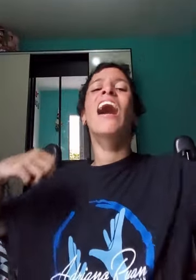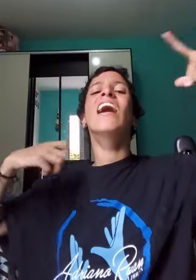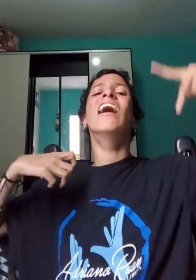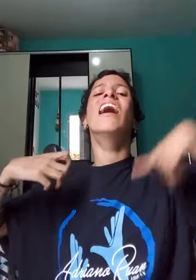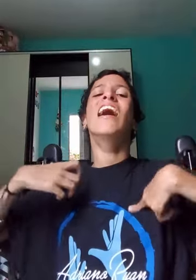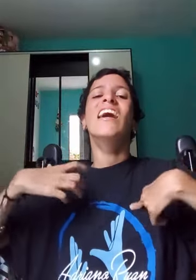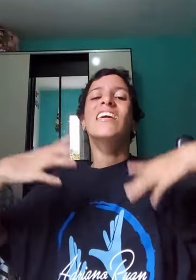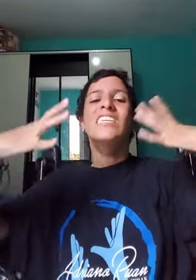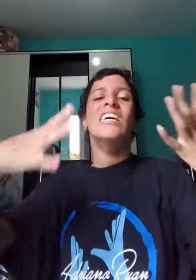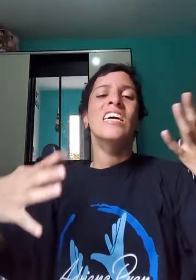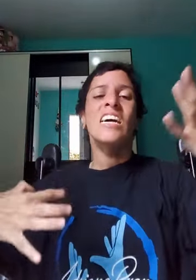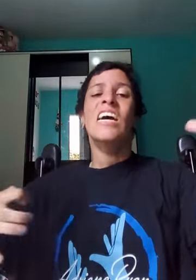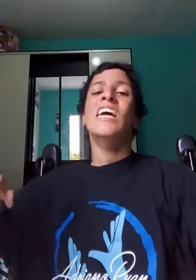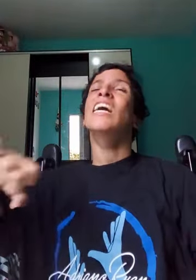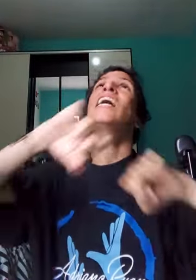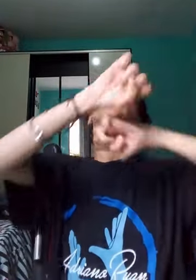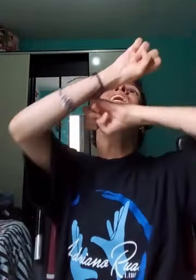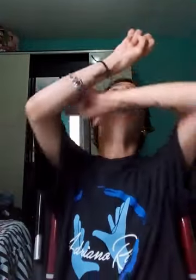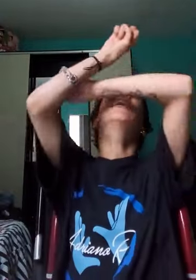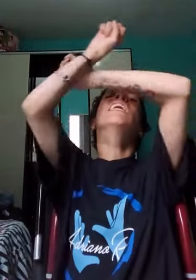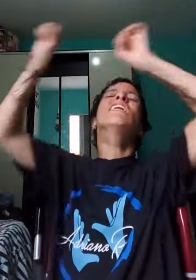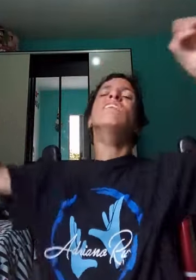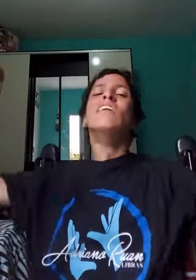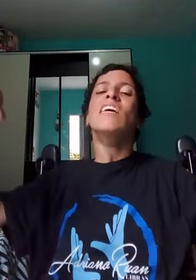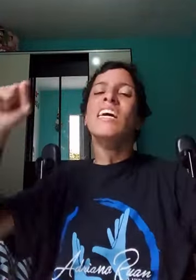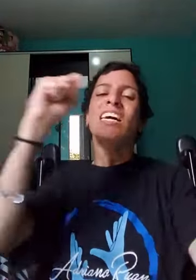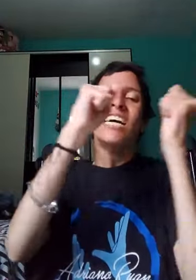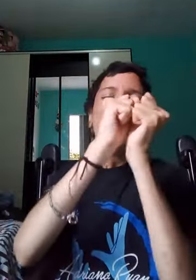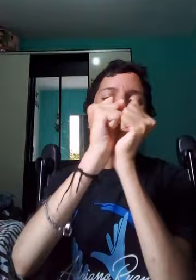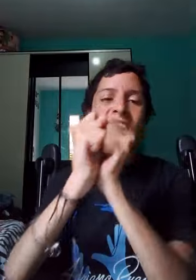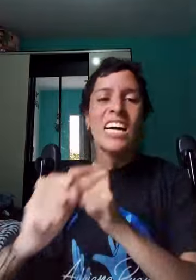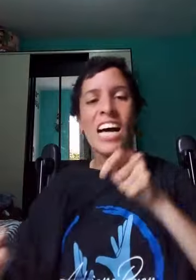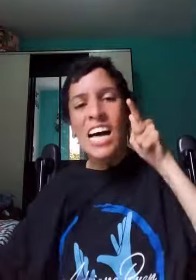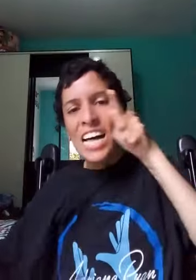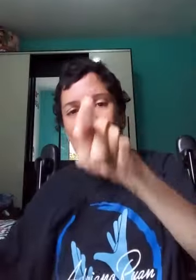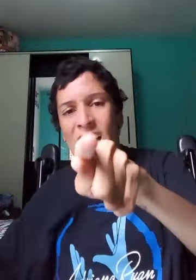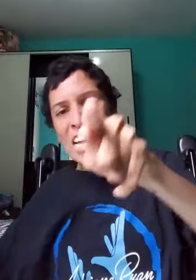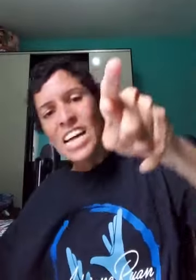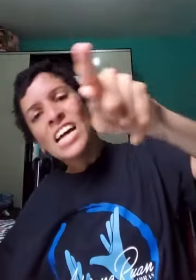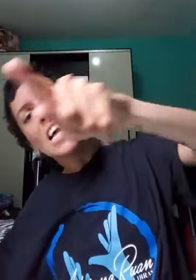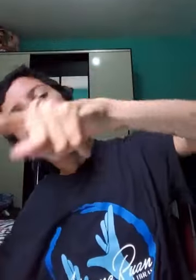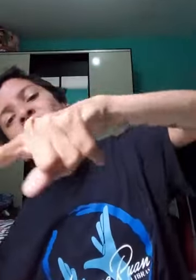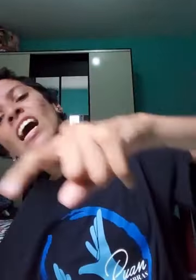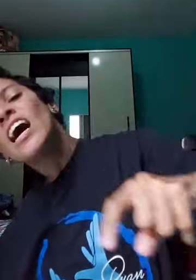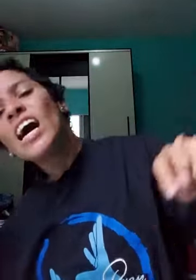Eu quero amanhecer ao seu redor